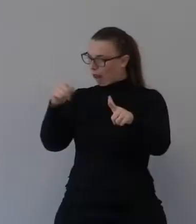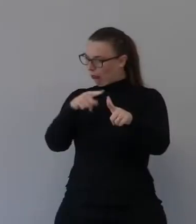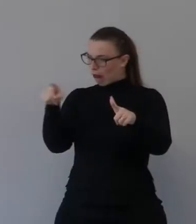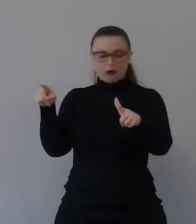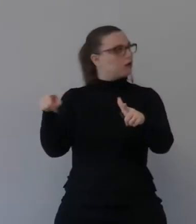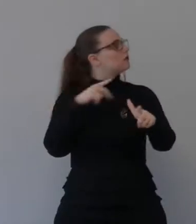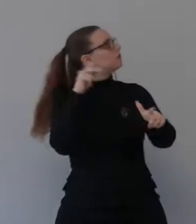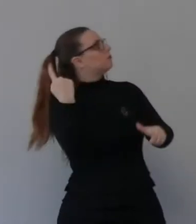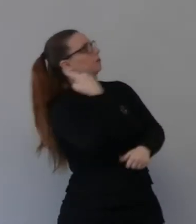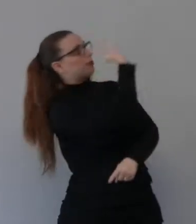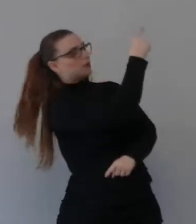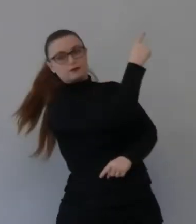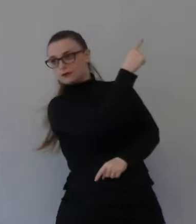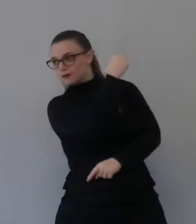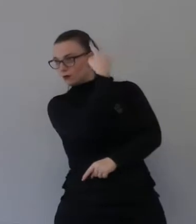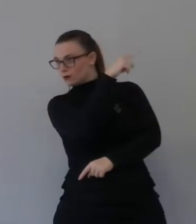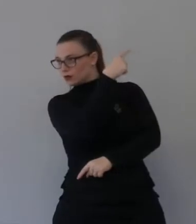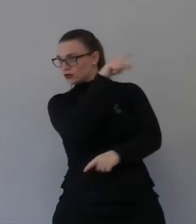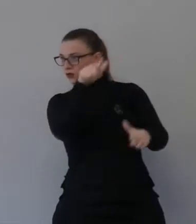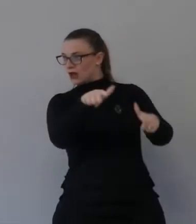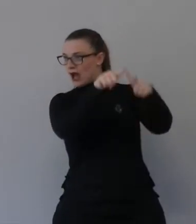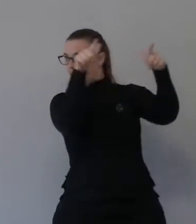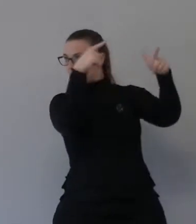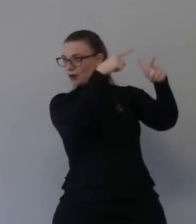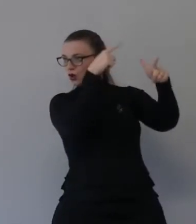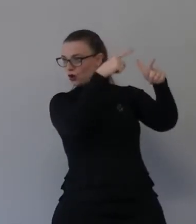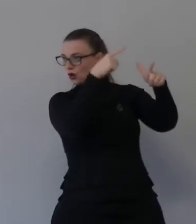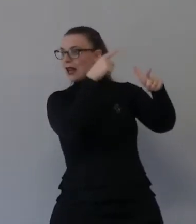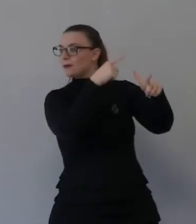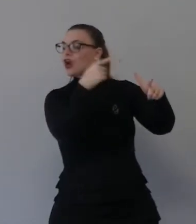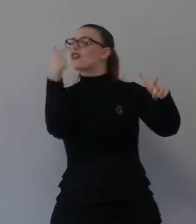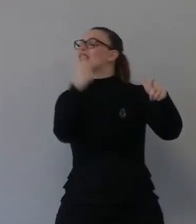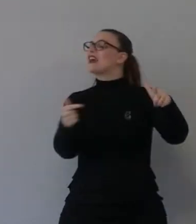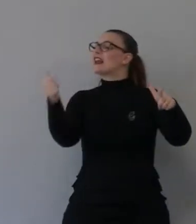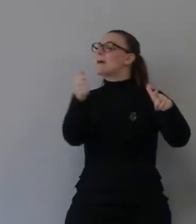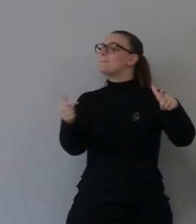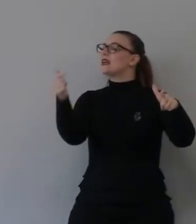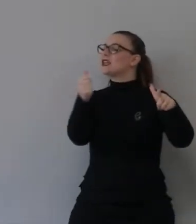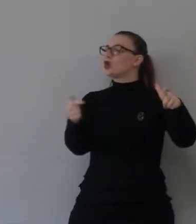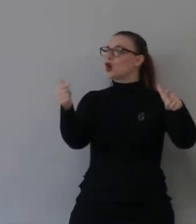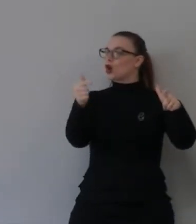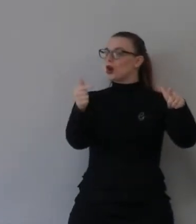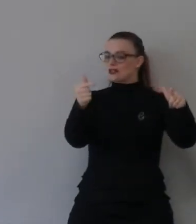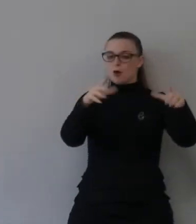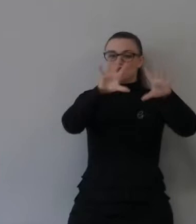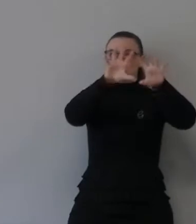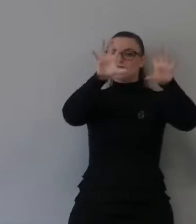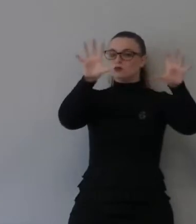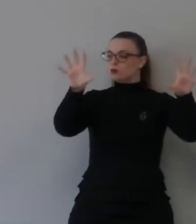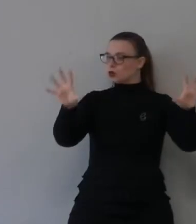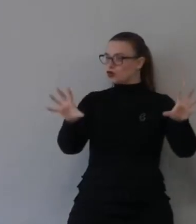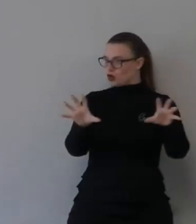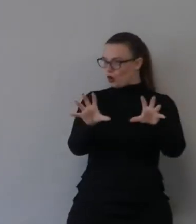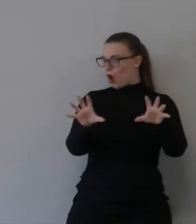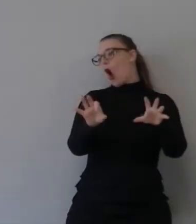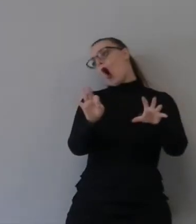leggo paro paro da l'ultipedia il terebinto è un cespuglio o piccolo albero